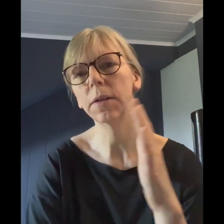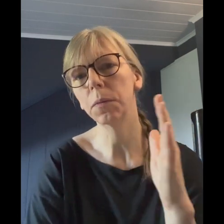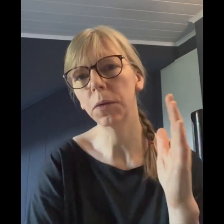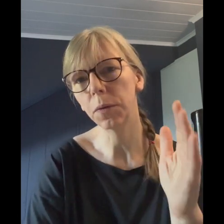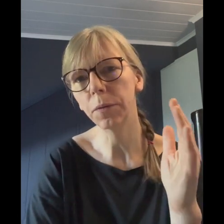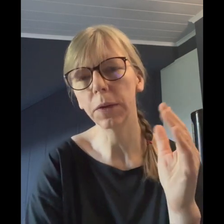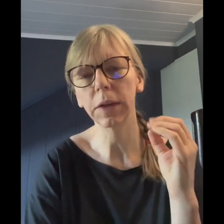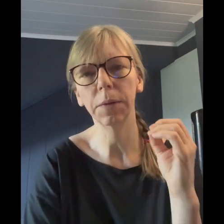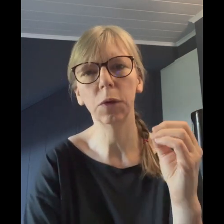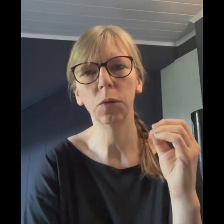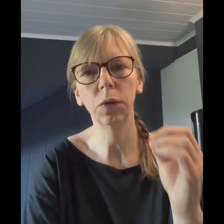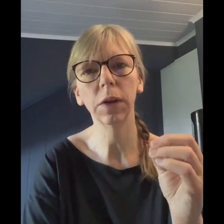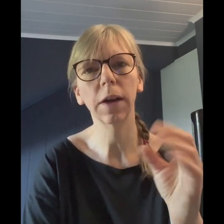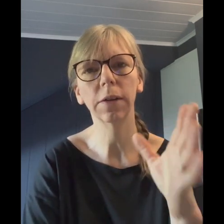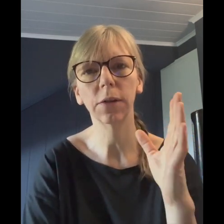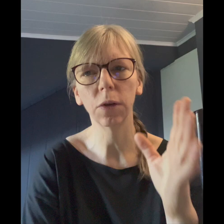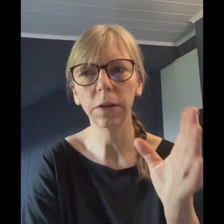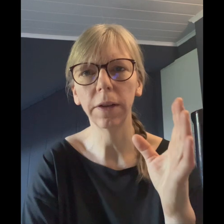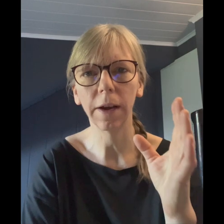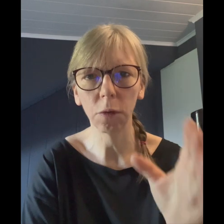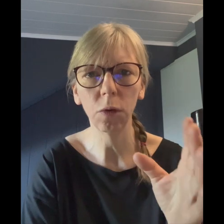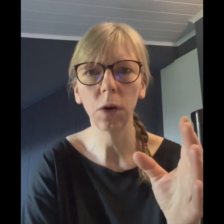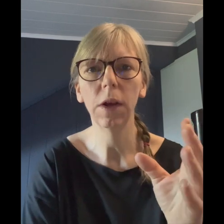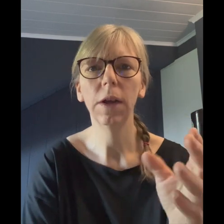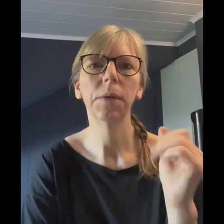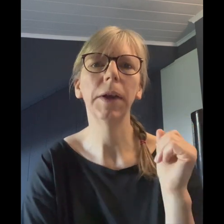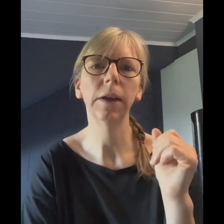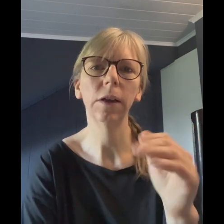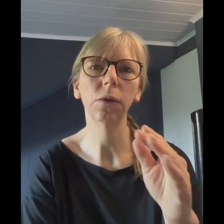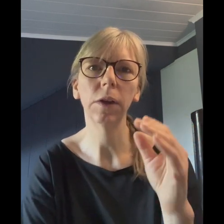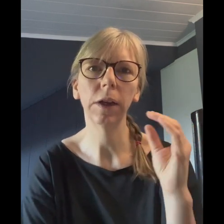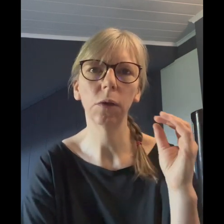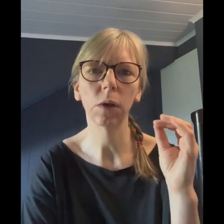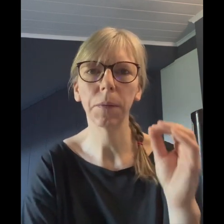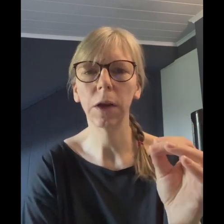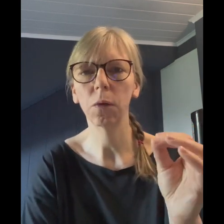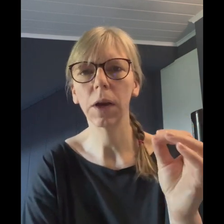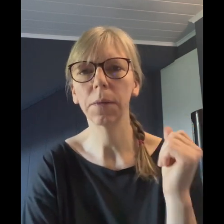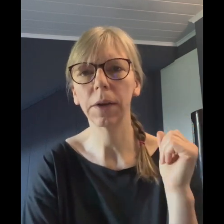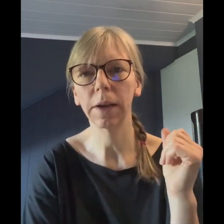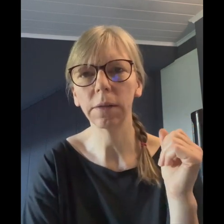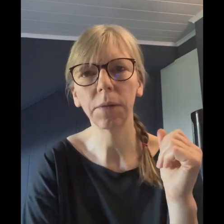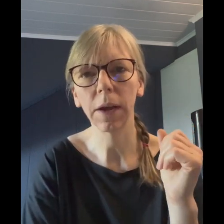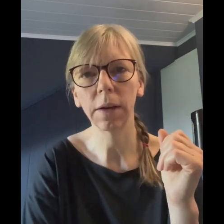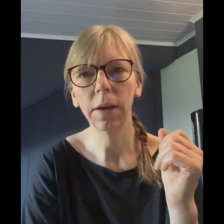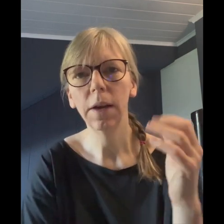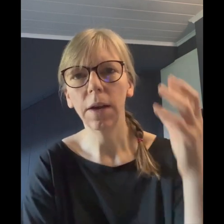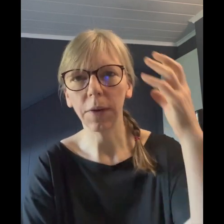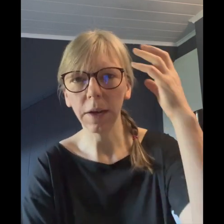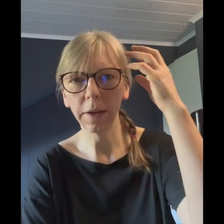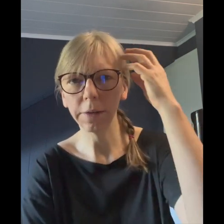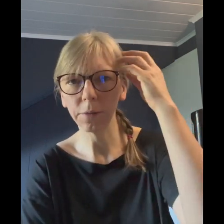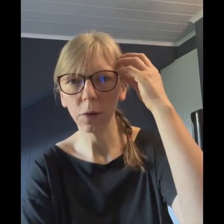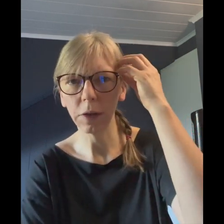bis 50 Gramm Kohlenhydrate, sollten auch bei Keto-Diät oder bei Low-Carb gegessen werden, weil es für die